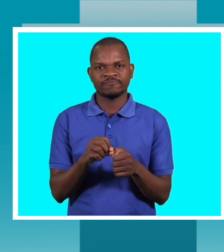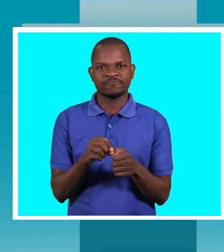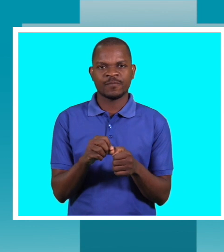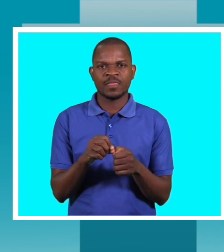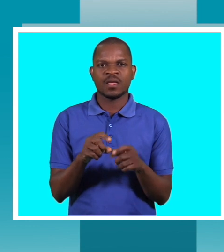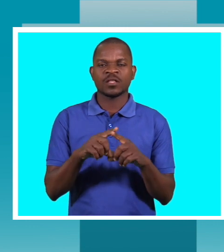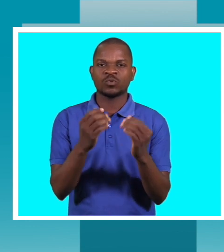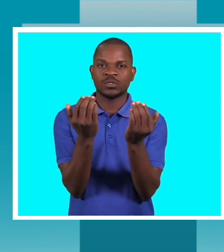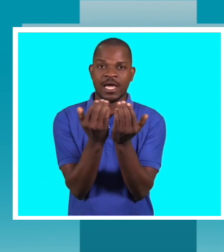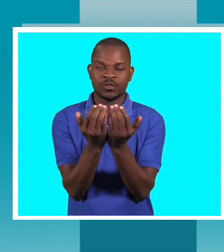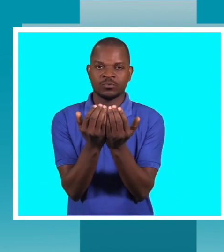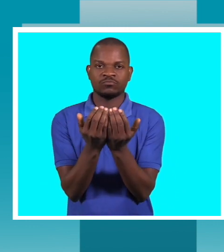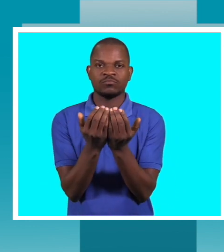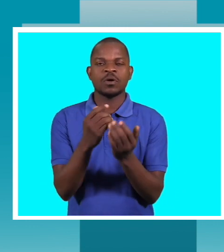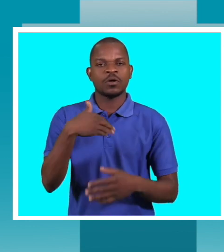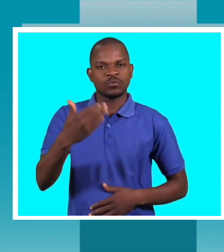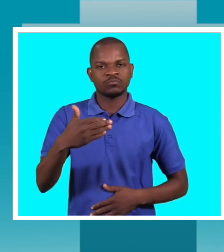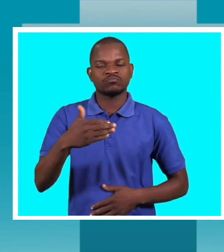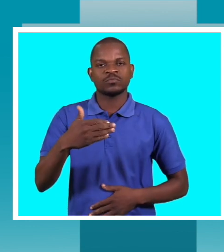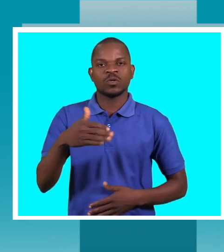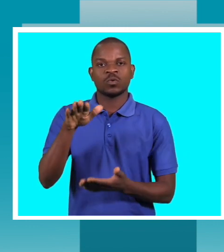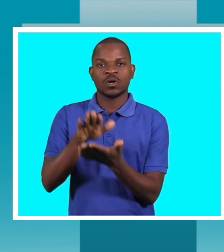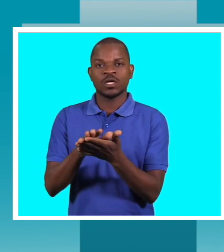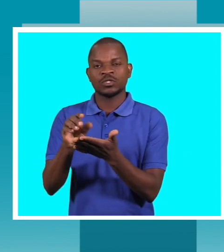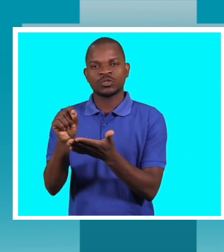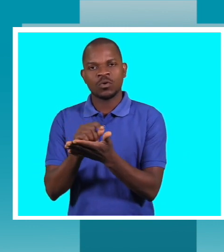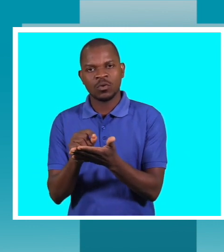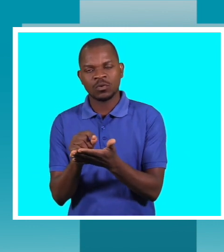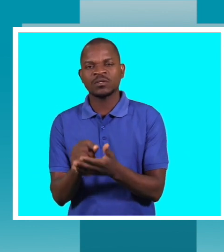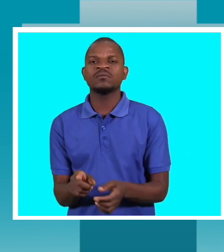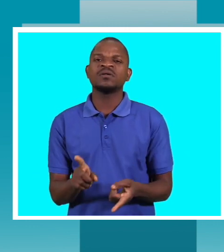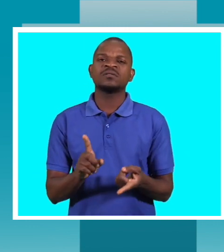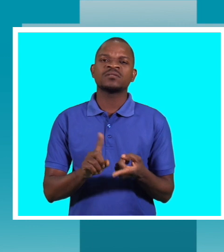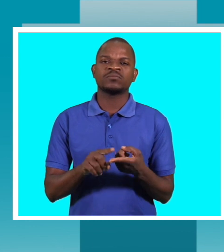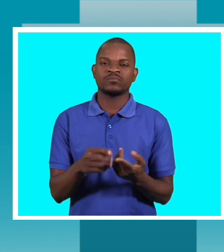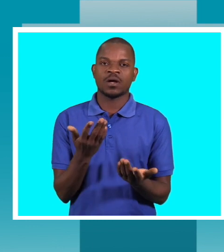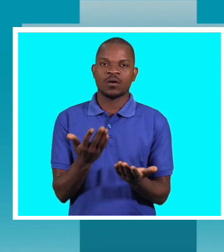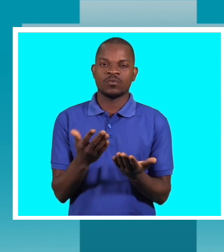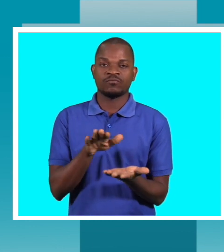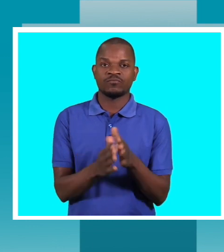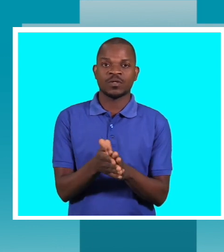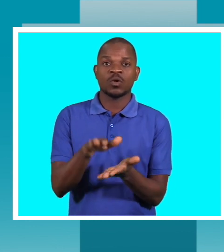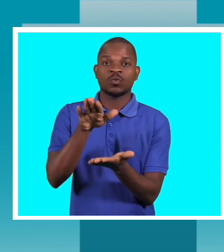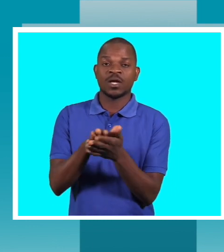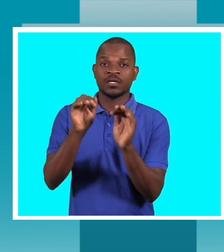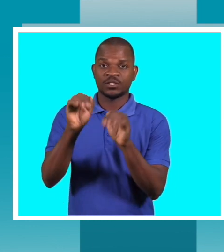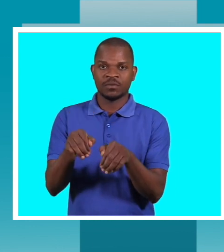escolas, e temos a intenção também de ir nas terminais das paragens, para os motoristas, os cobradores,